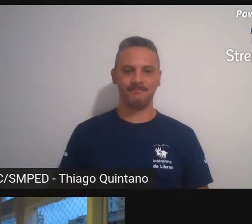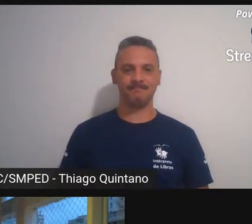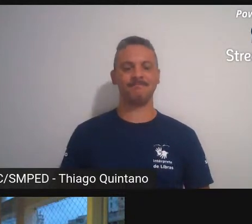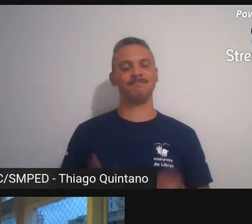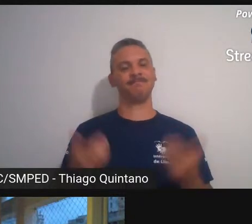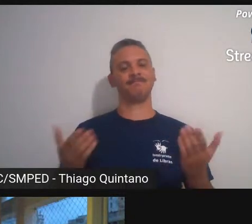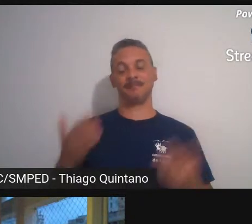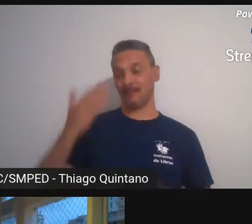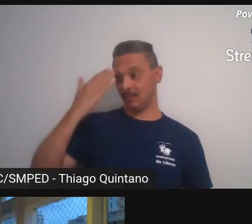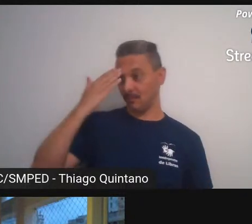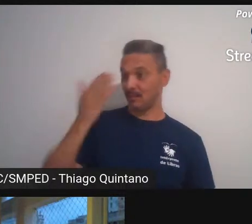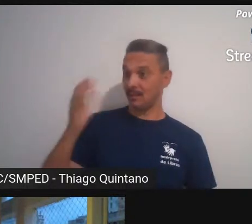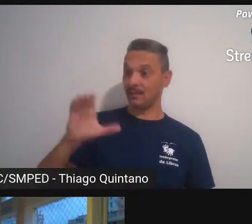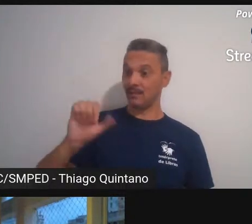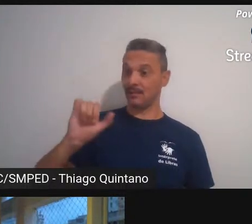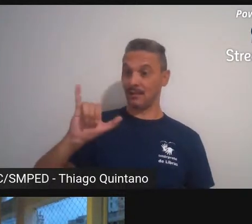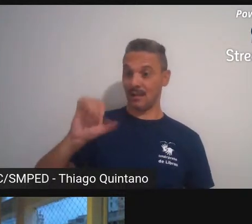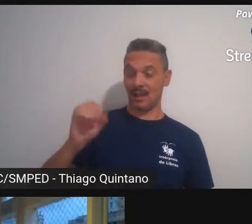obrigado Caio